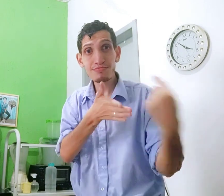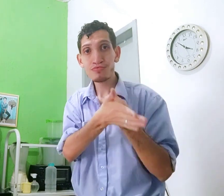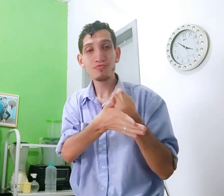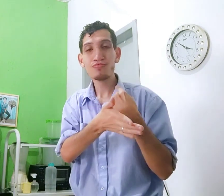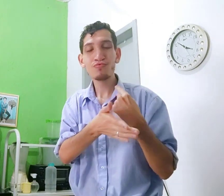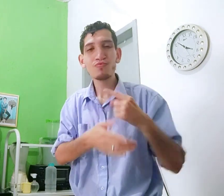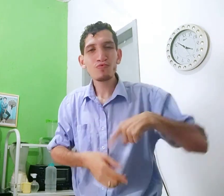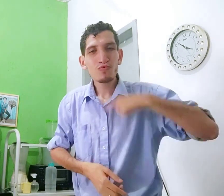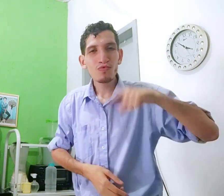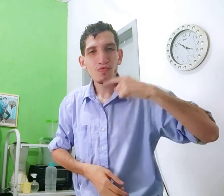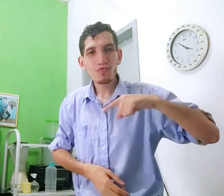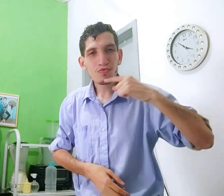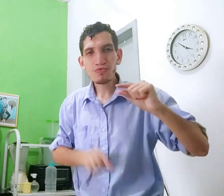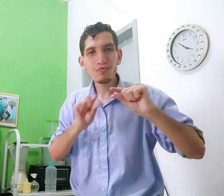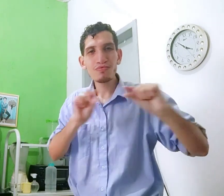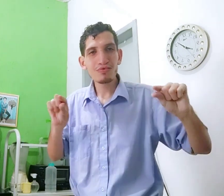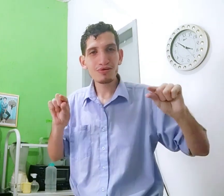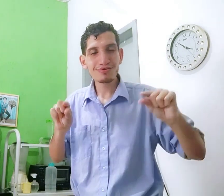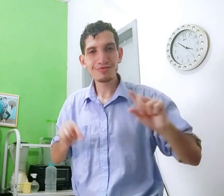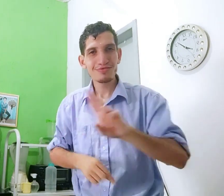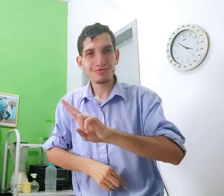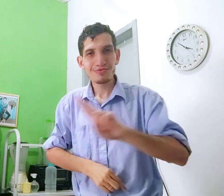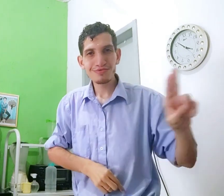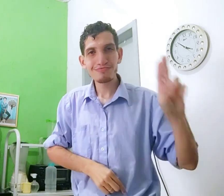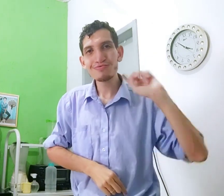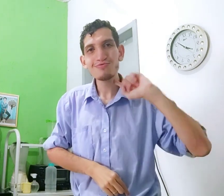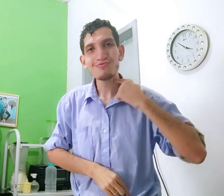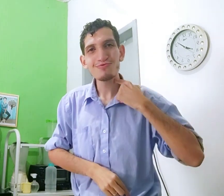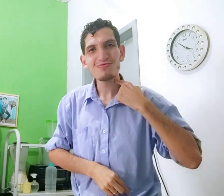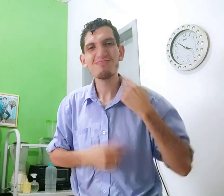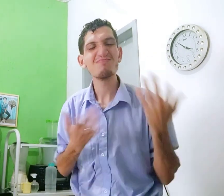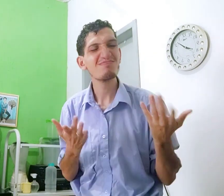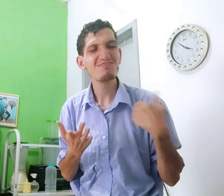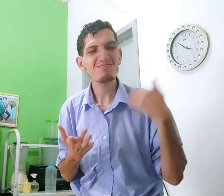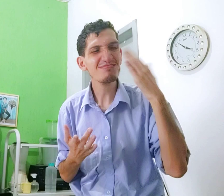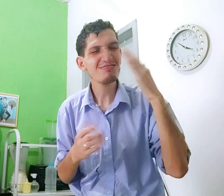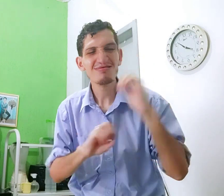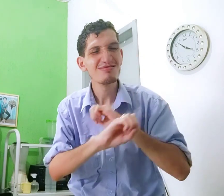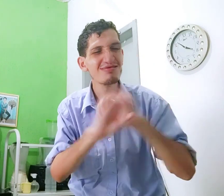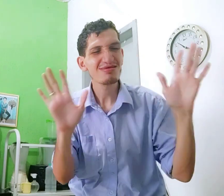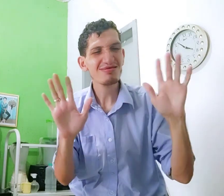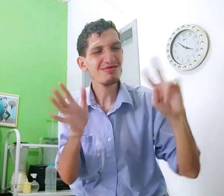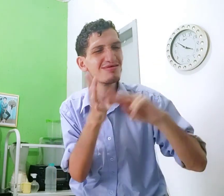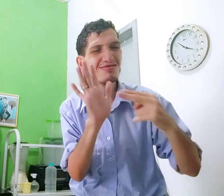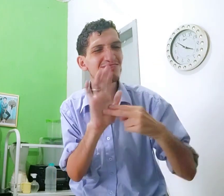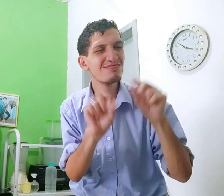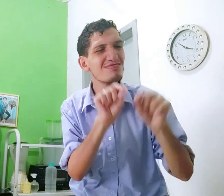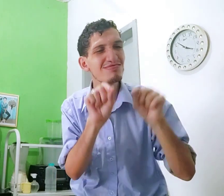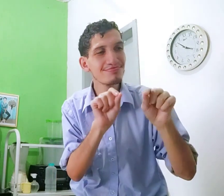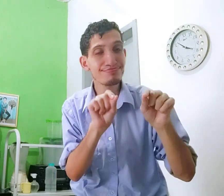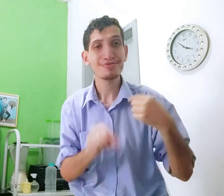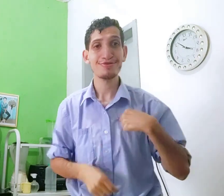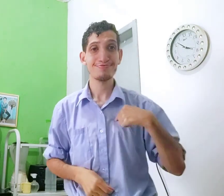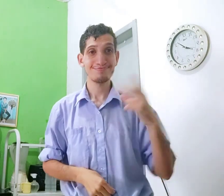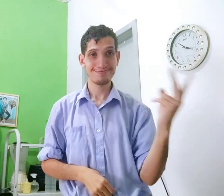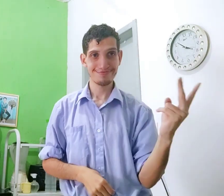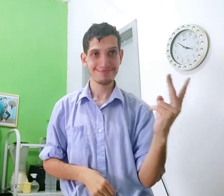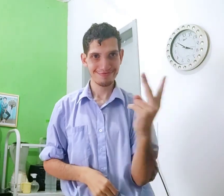outra mulher surda me perguntou, dúvida atrás de nome sujo, o é? Não entendeu claro o significado é o que?